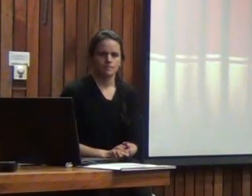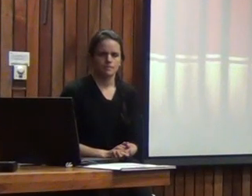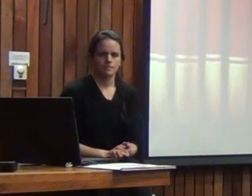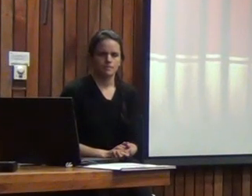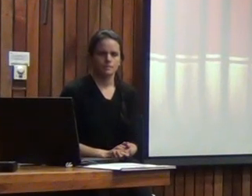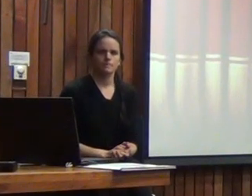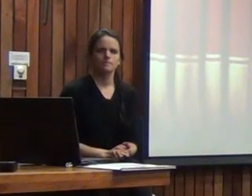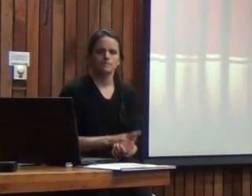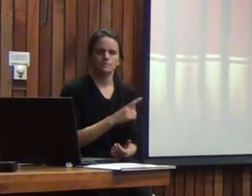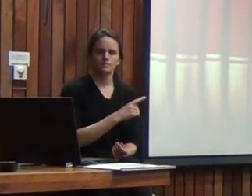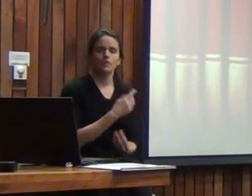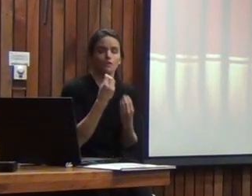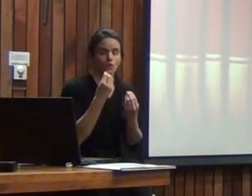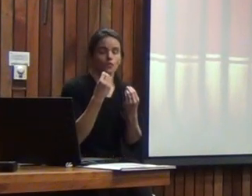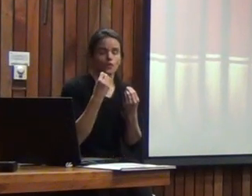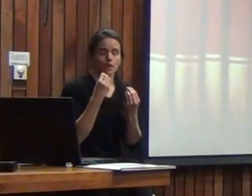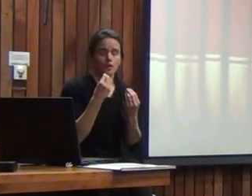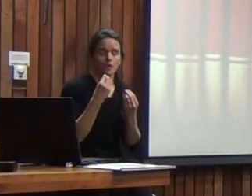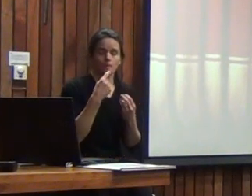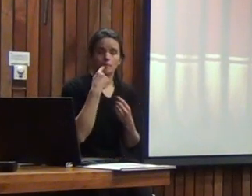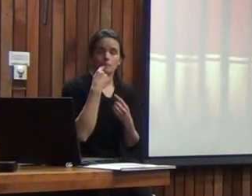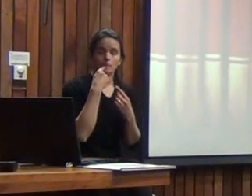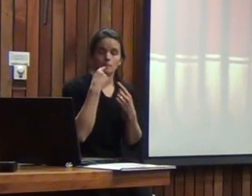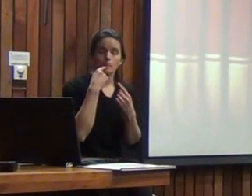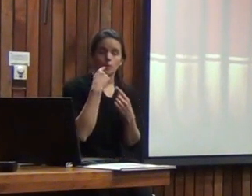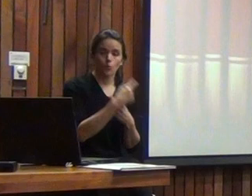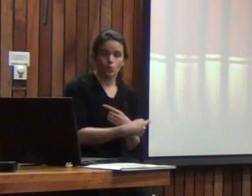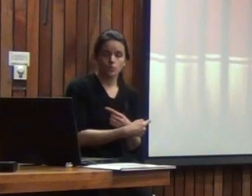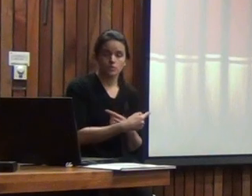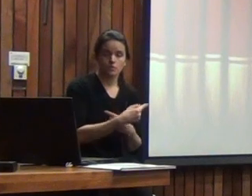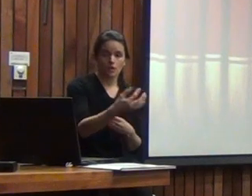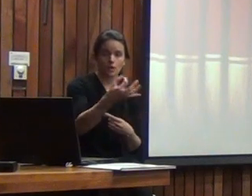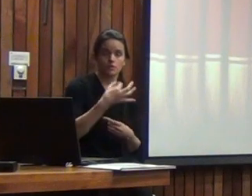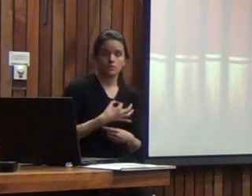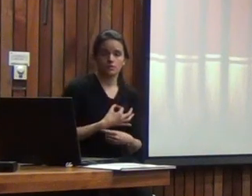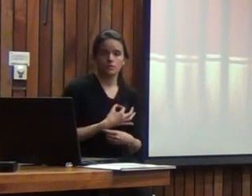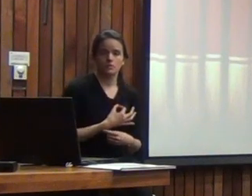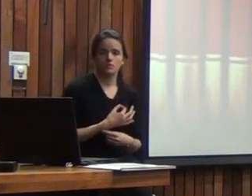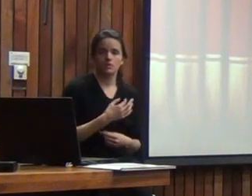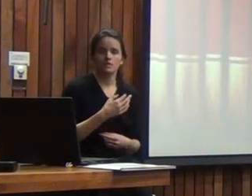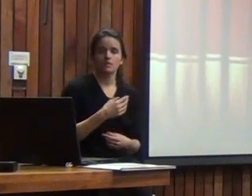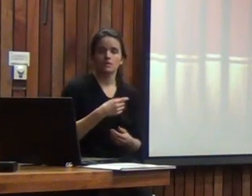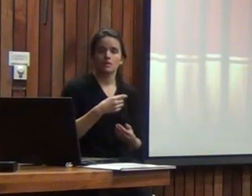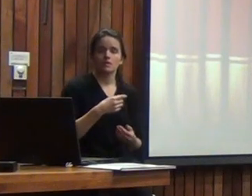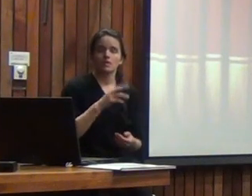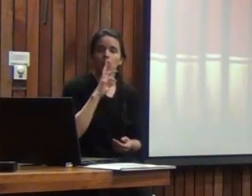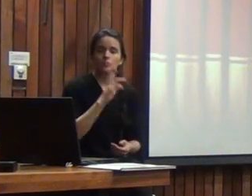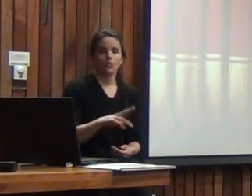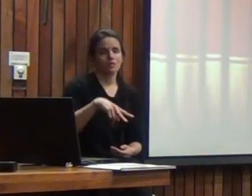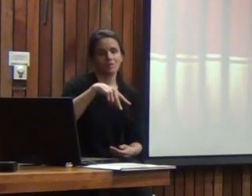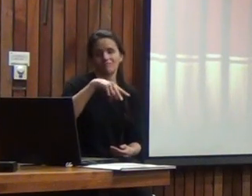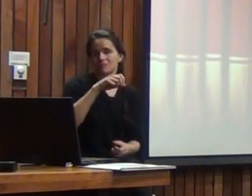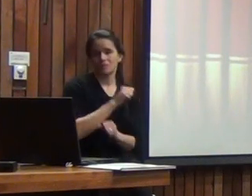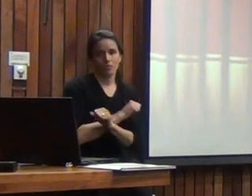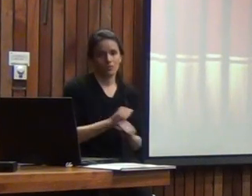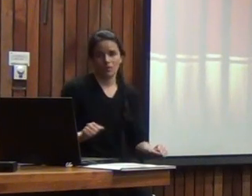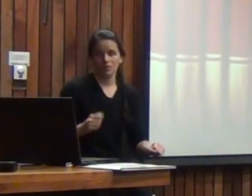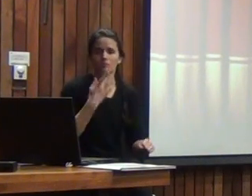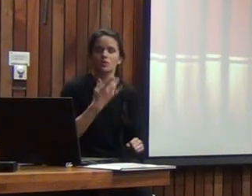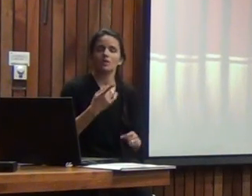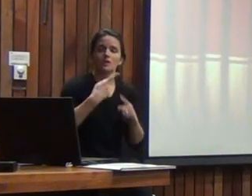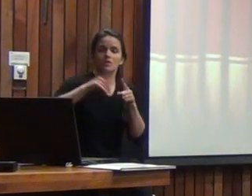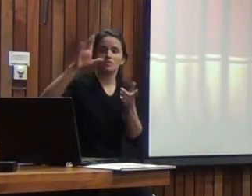es una muy buena pregunta la verdad es que la respuesta es no porque la población